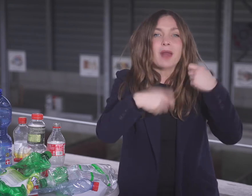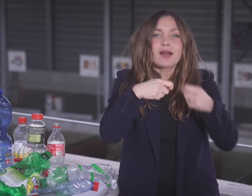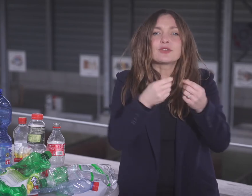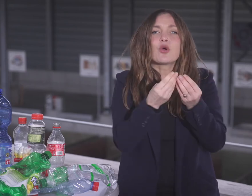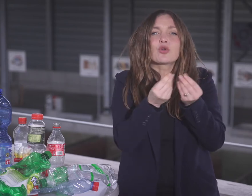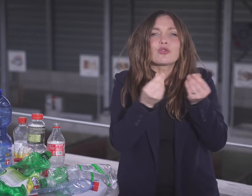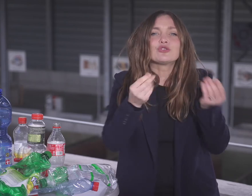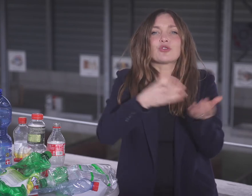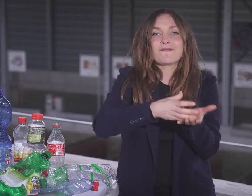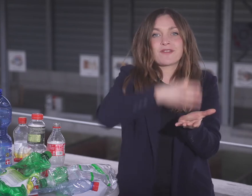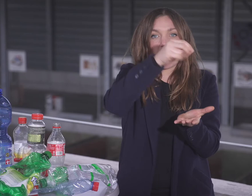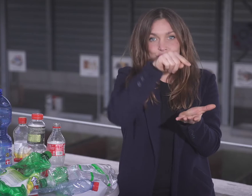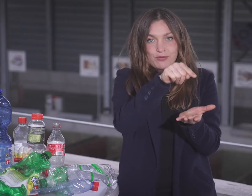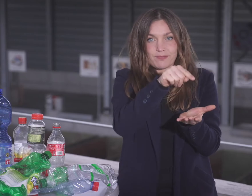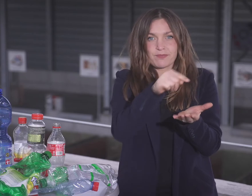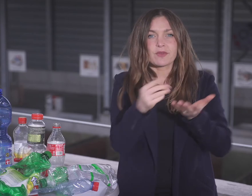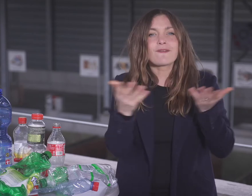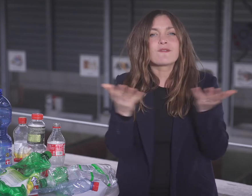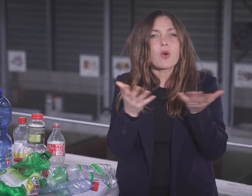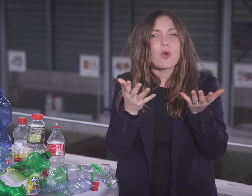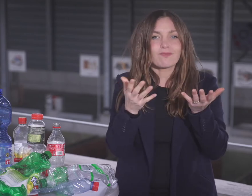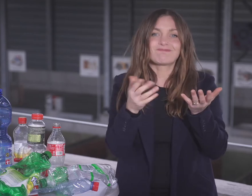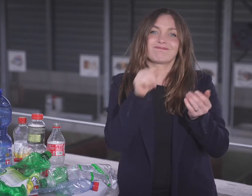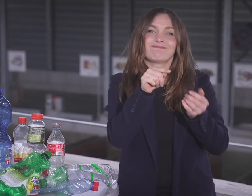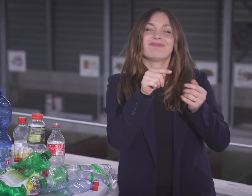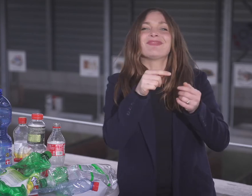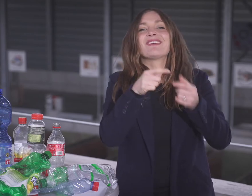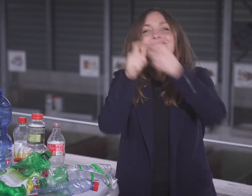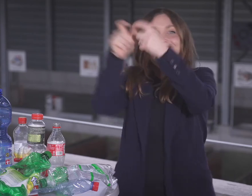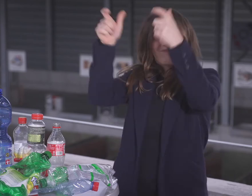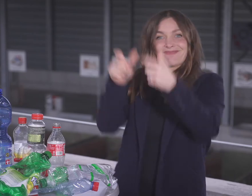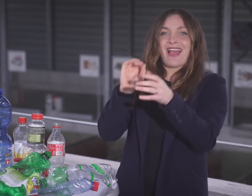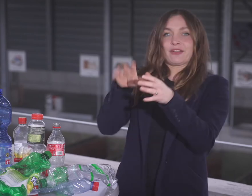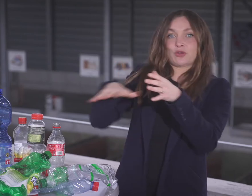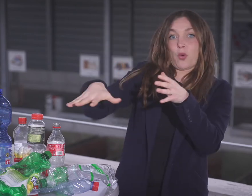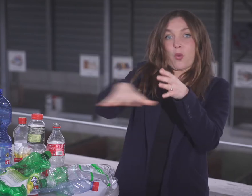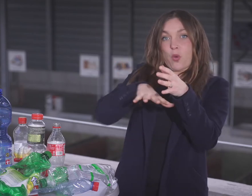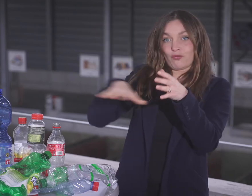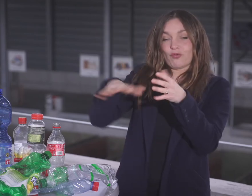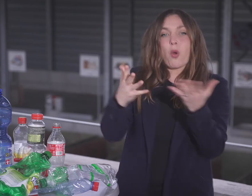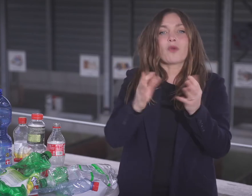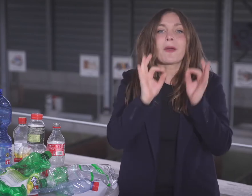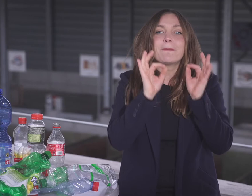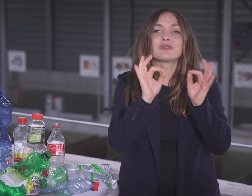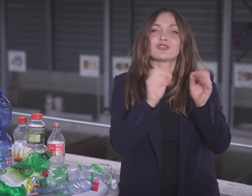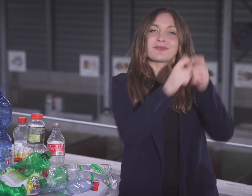gehören in die Kunststoffflaschensammlung, in den Entsorgungshöfen oder können in manchen Geschäften abgegeben werden.